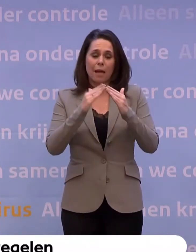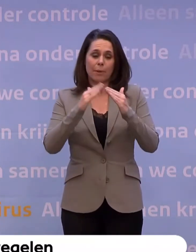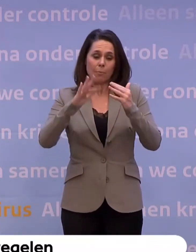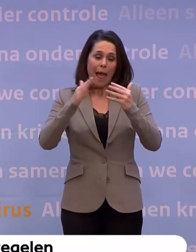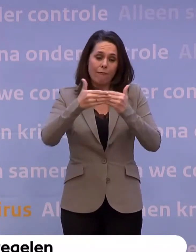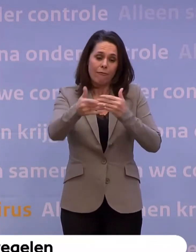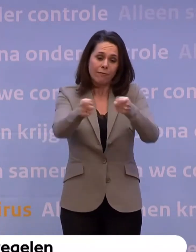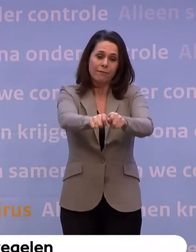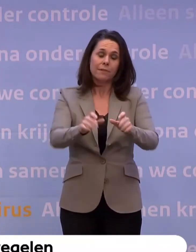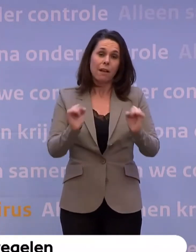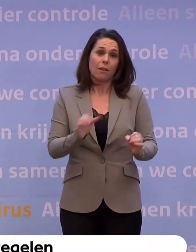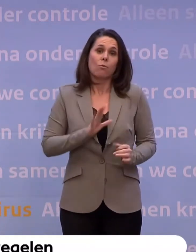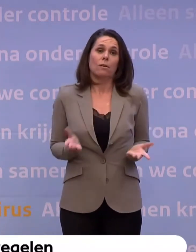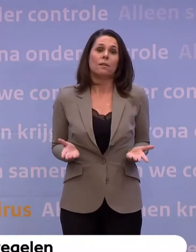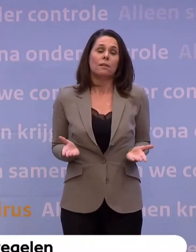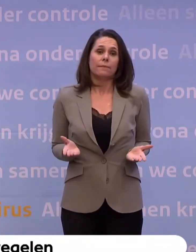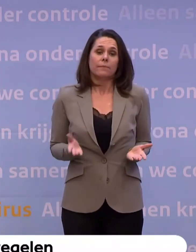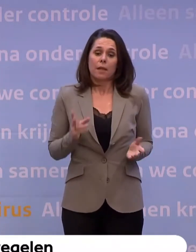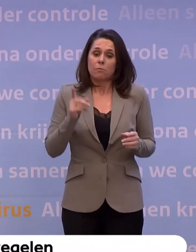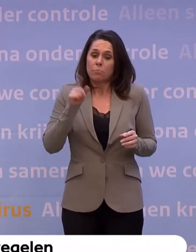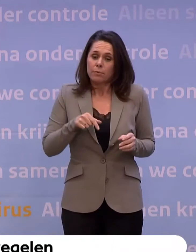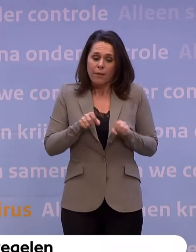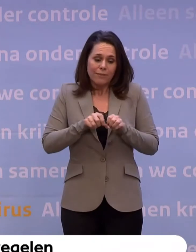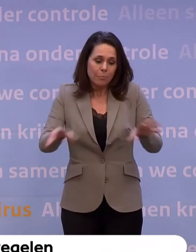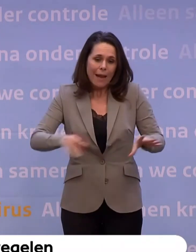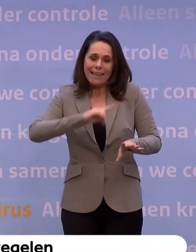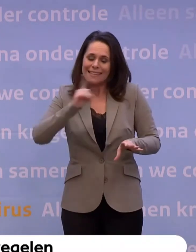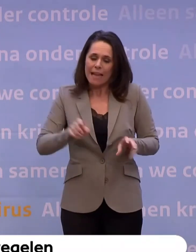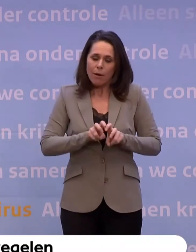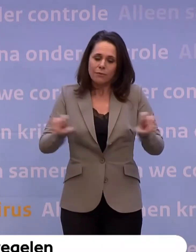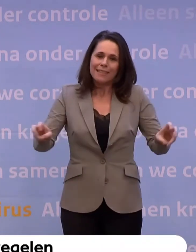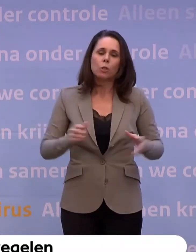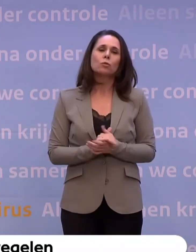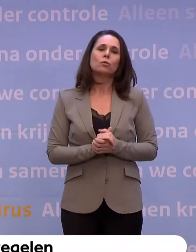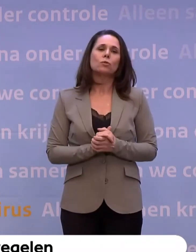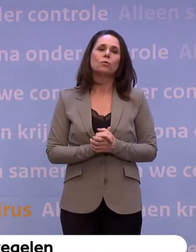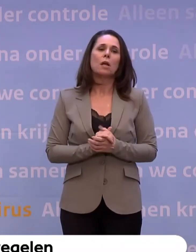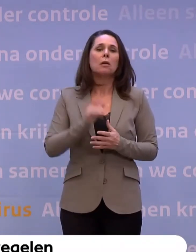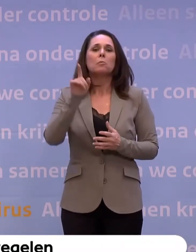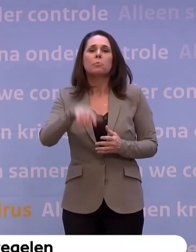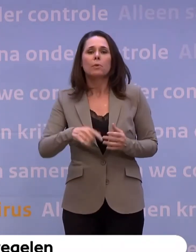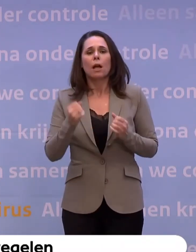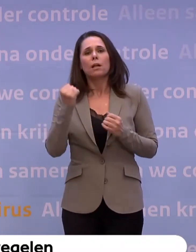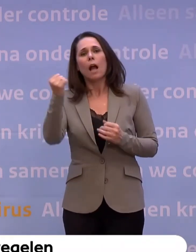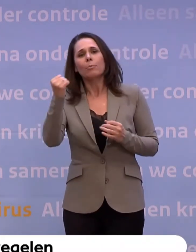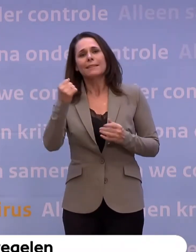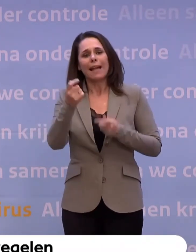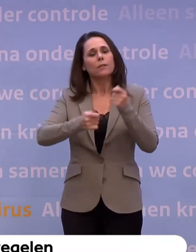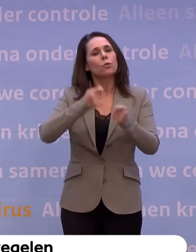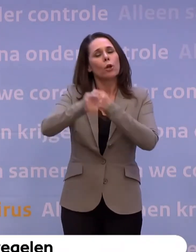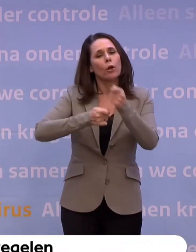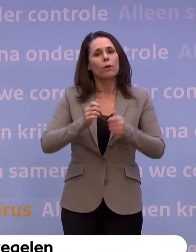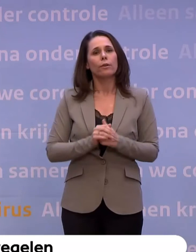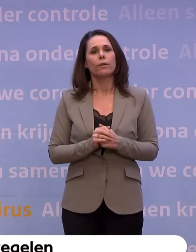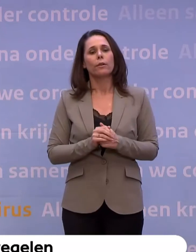echt af van onder andere de verspreidingssnelheid van het virus... ...hangt af van de capaciteit in de zorg... ...hangt ook af